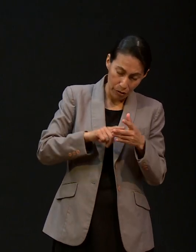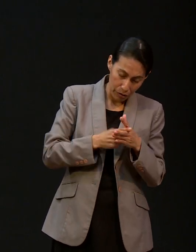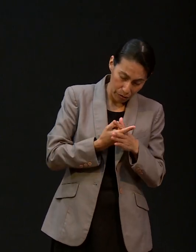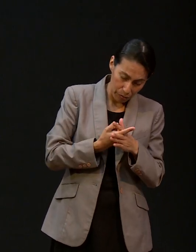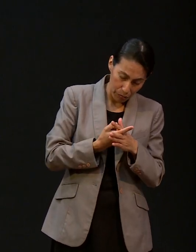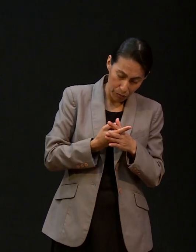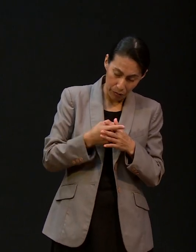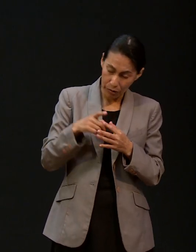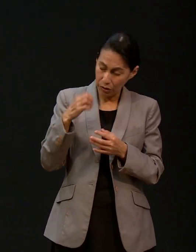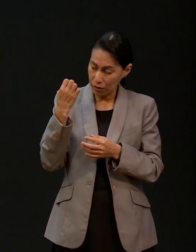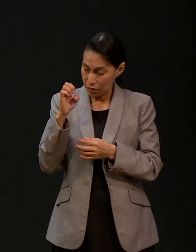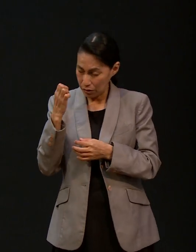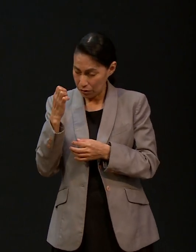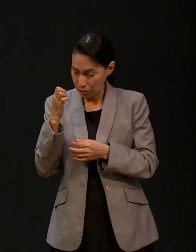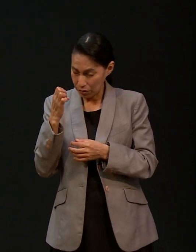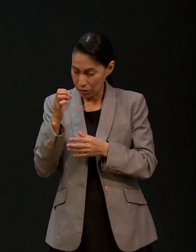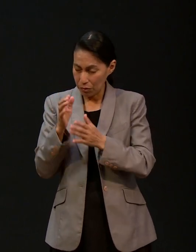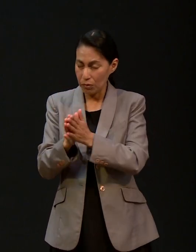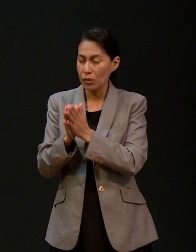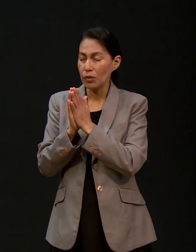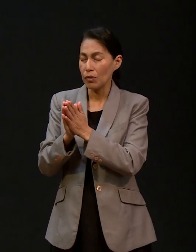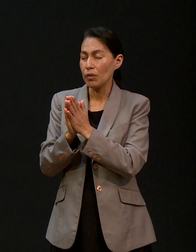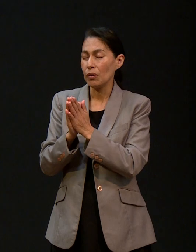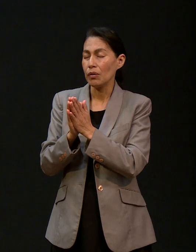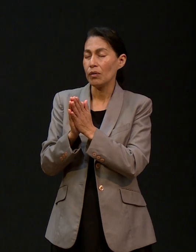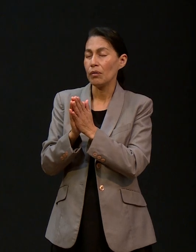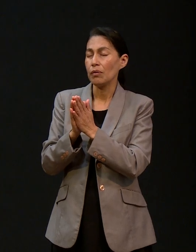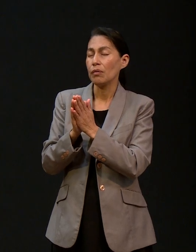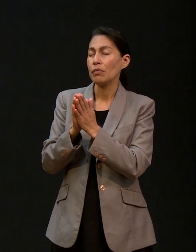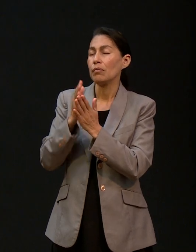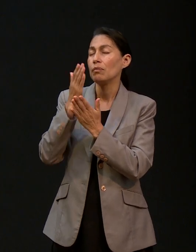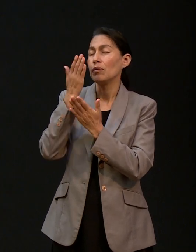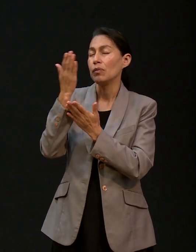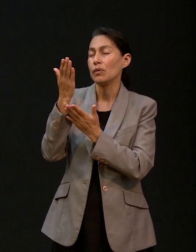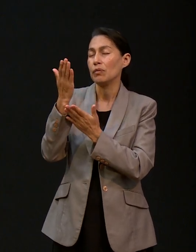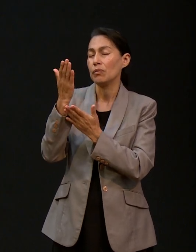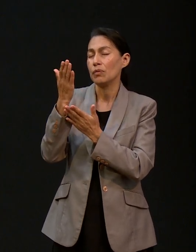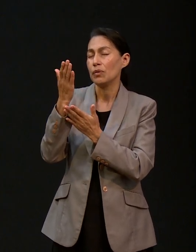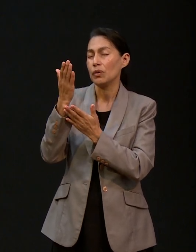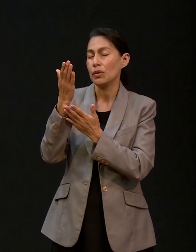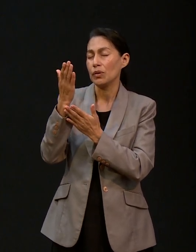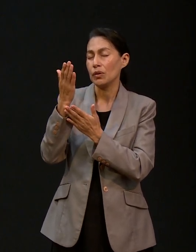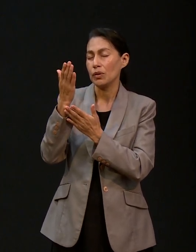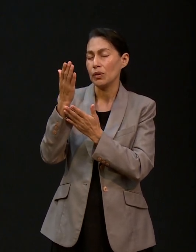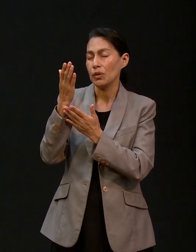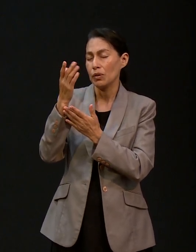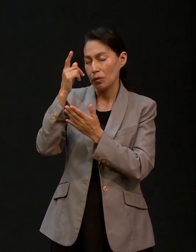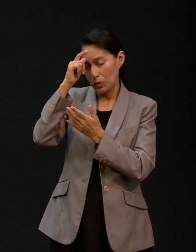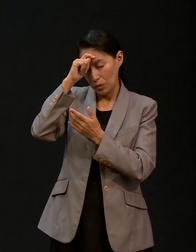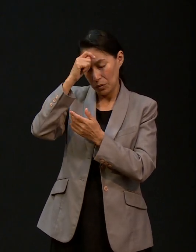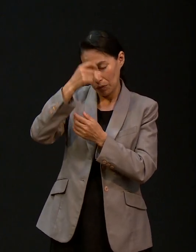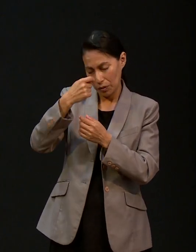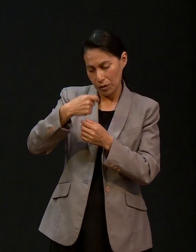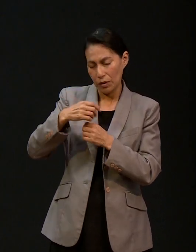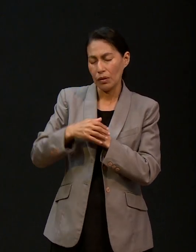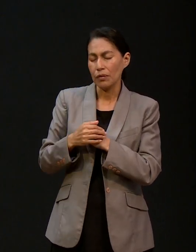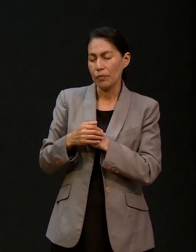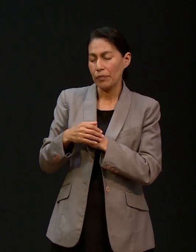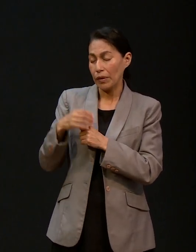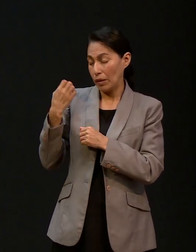queremos Señor pedir nuevamente tu conducción para todo el año que cursaremos